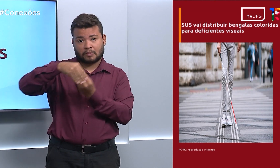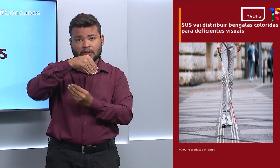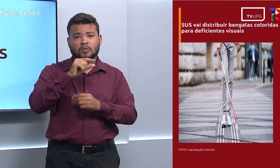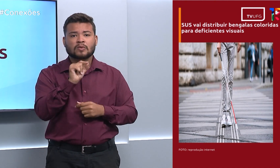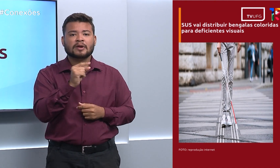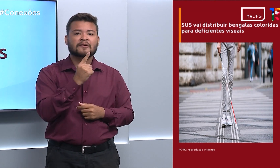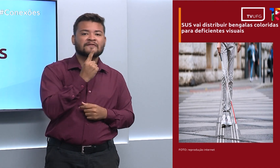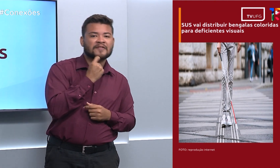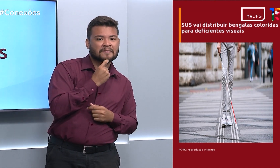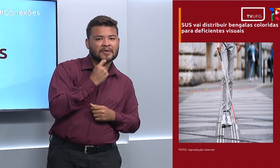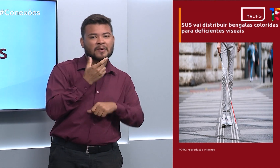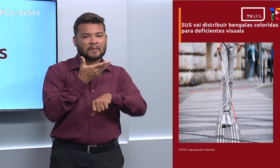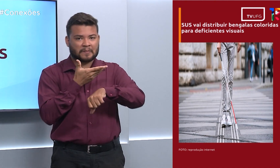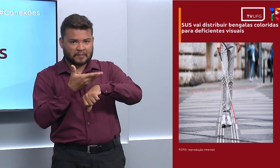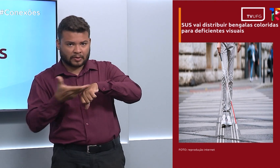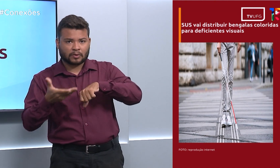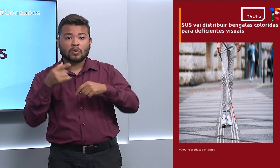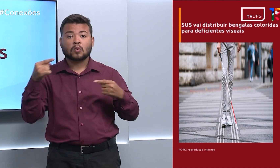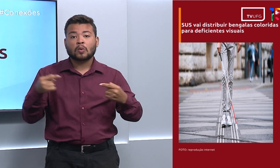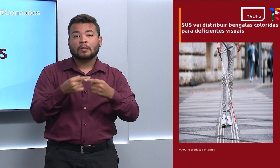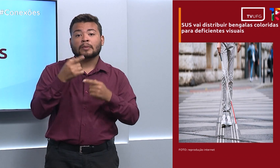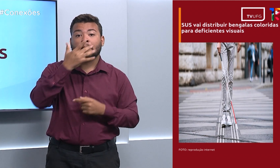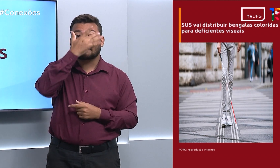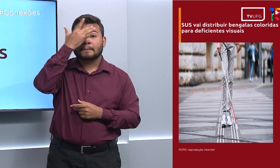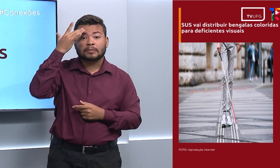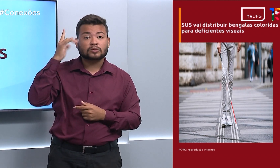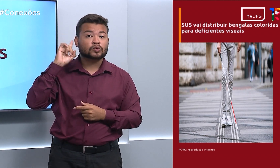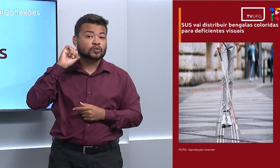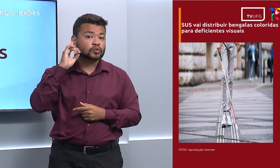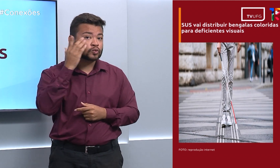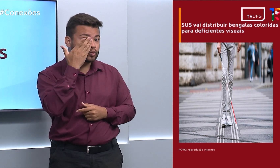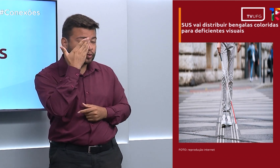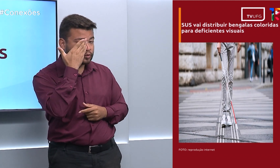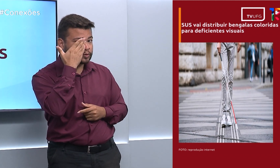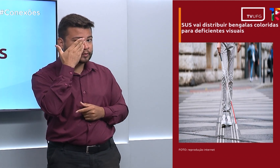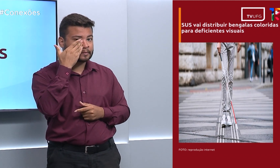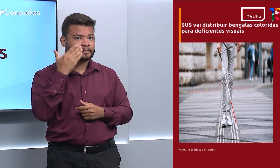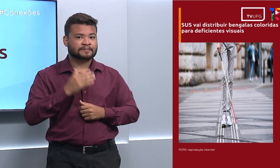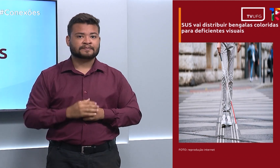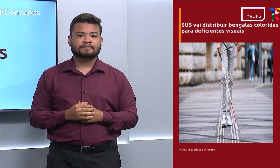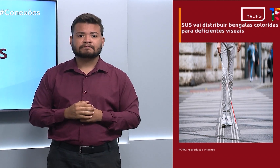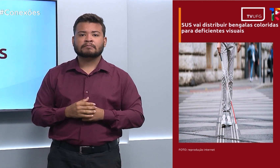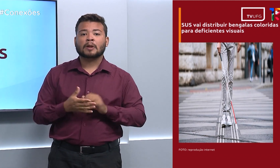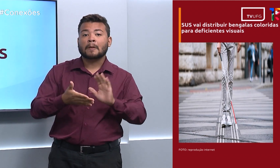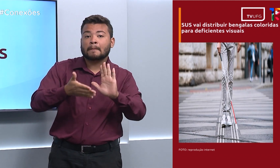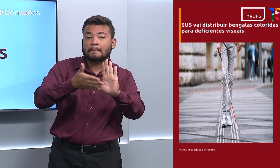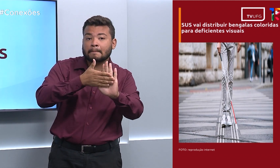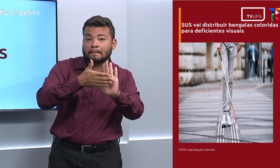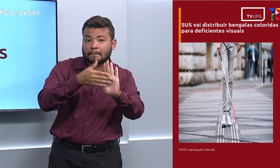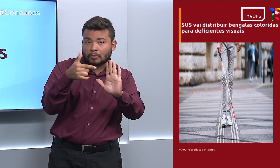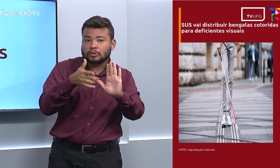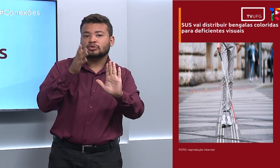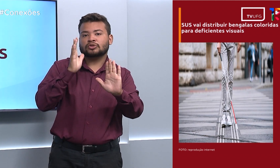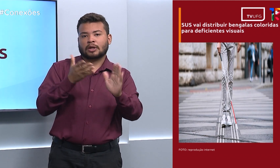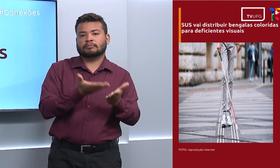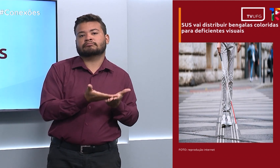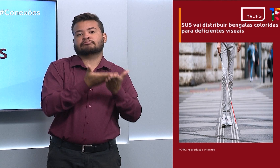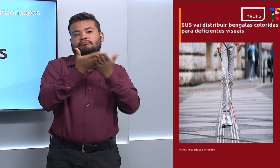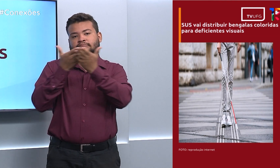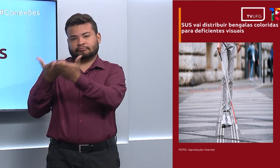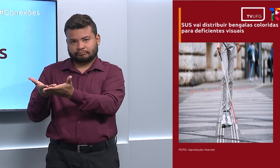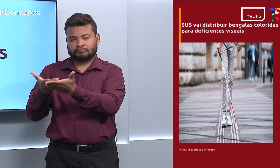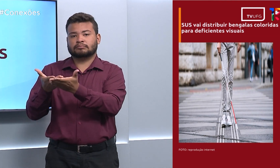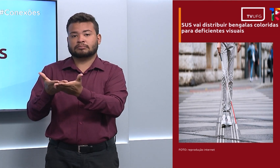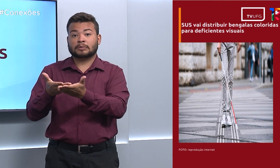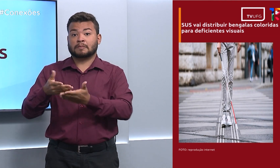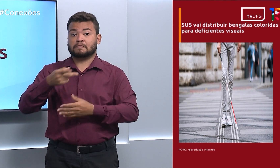vermelha e branca para pessoas surdo-cegas. A proposta já foi para o escritório do presidente do